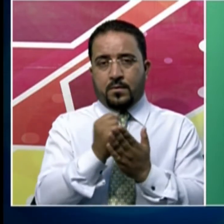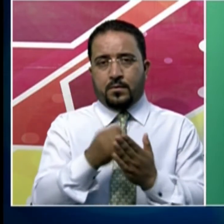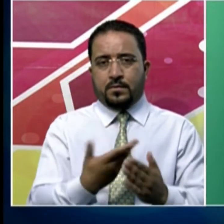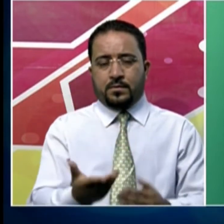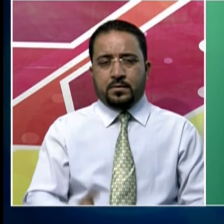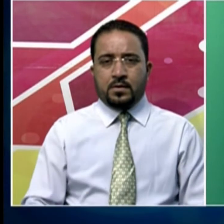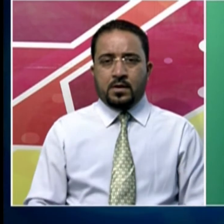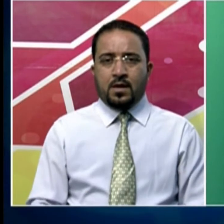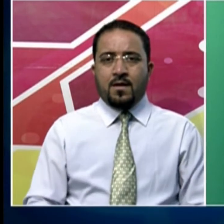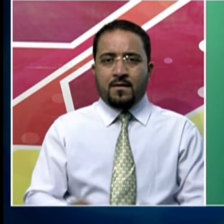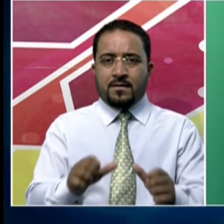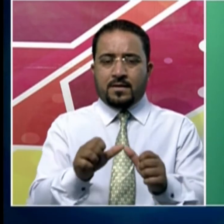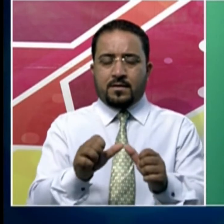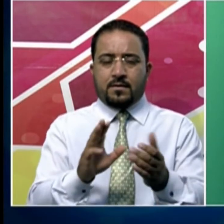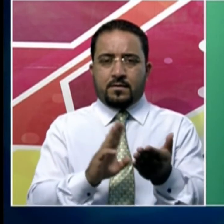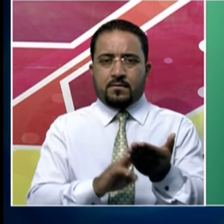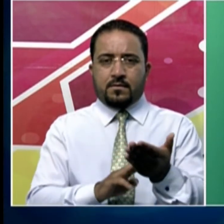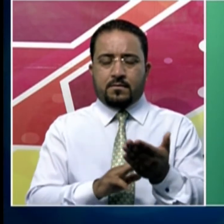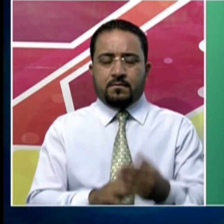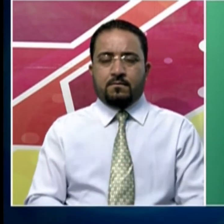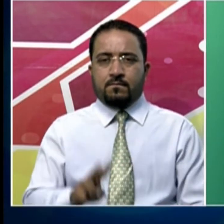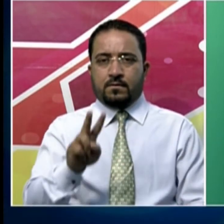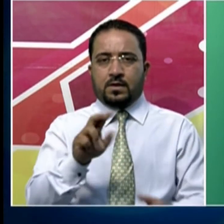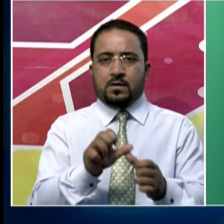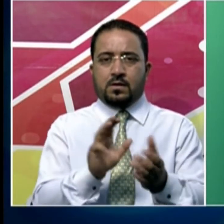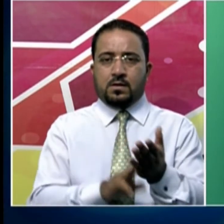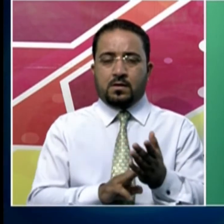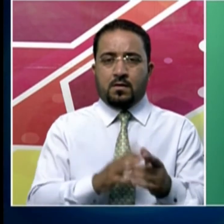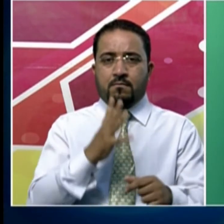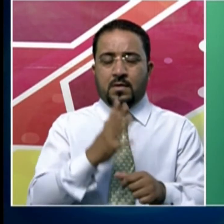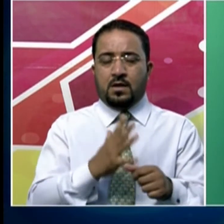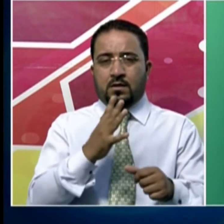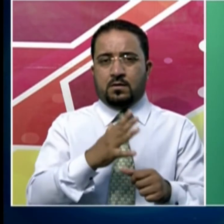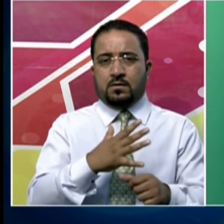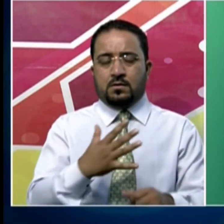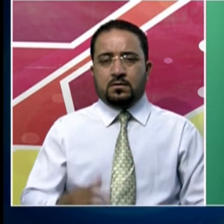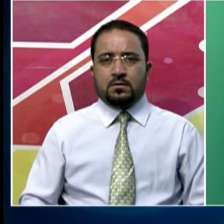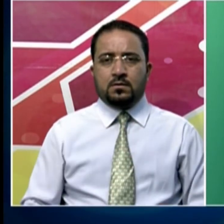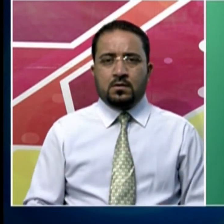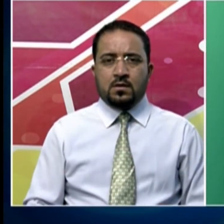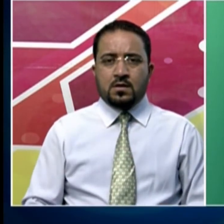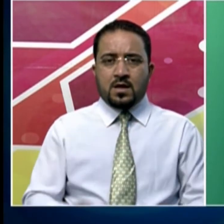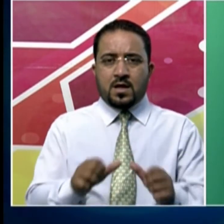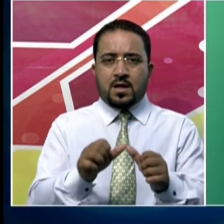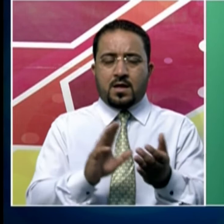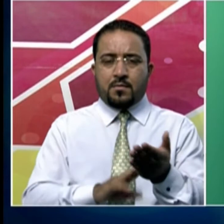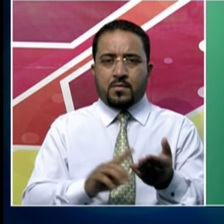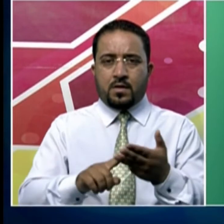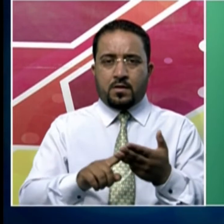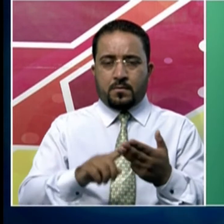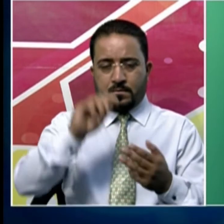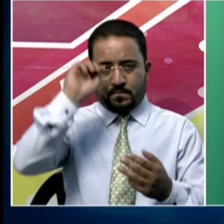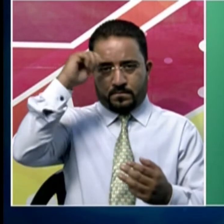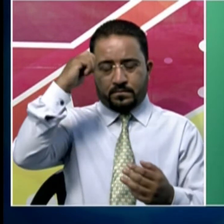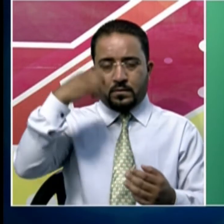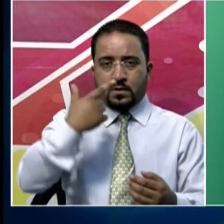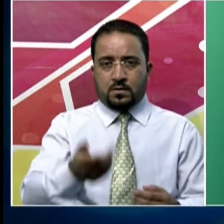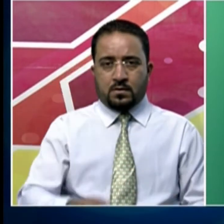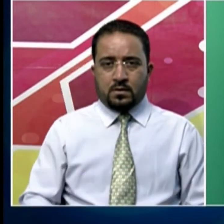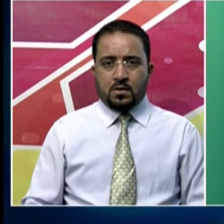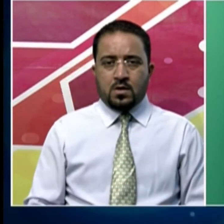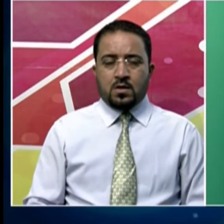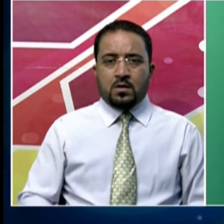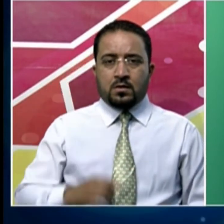وندے بھارت مشن کے پانچویں مرحلے کے تحت متحدہ عرب امرات اور بھارت کے